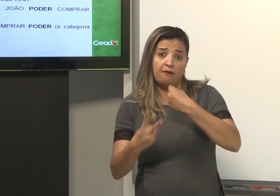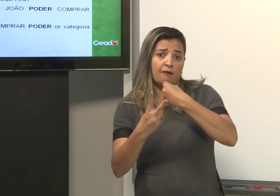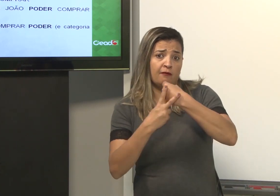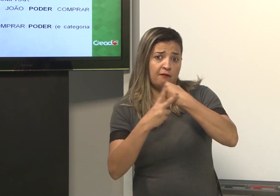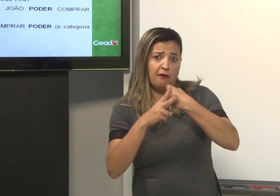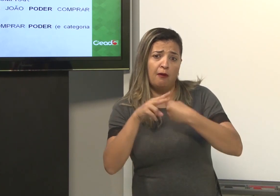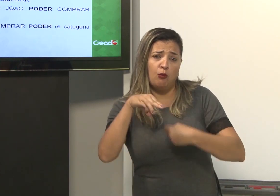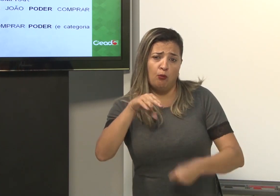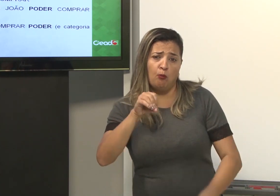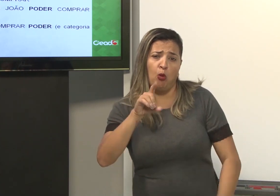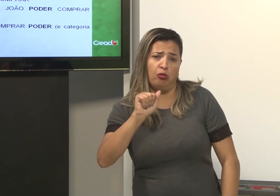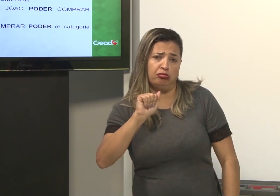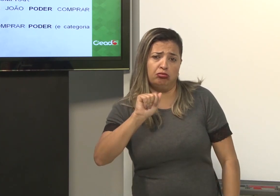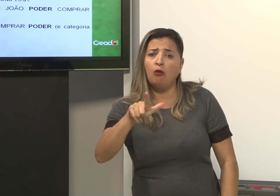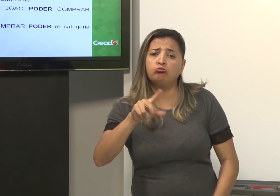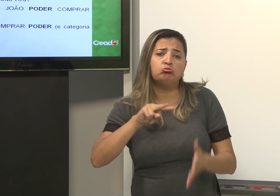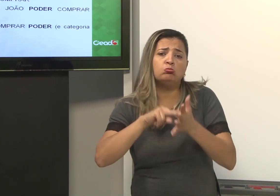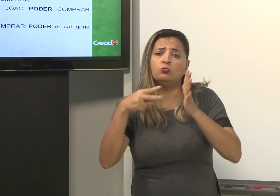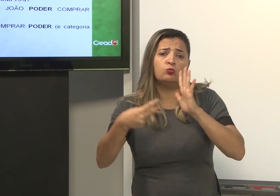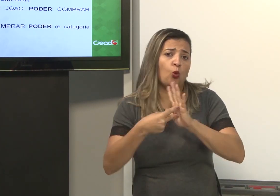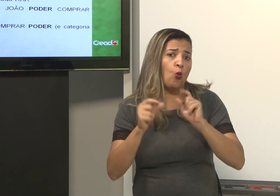Então, o verbo modal significa o quê?